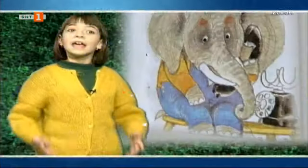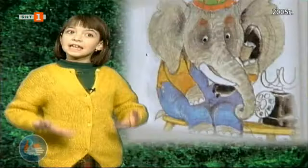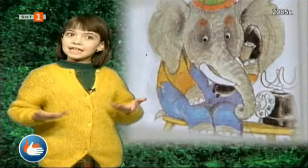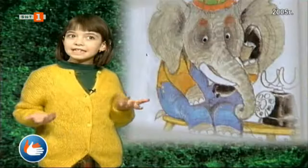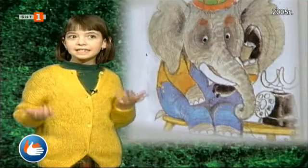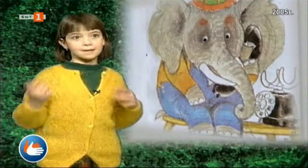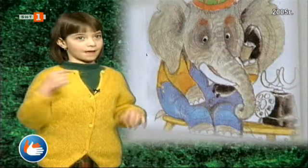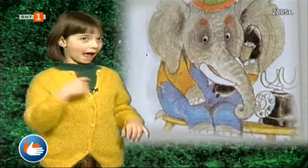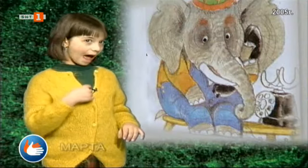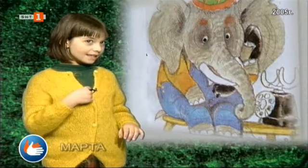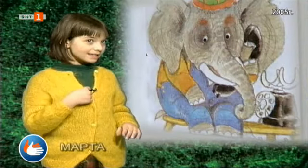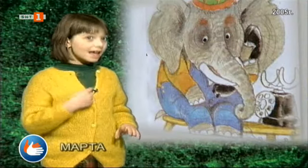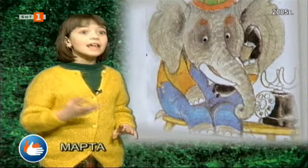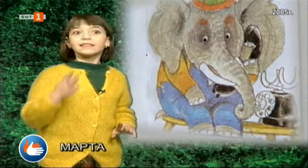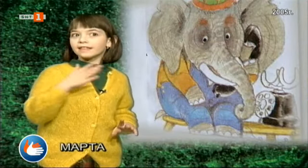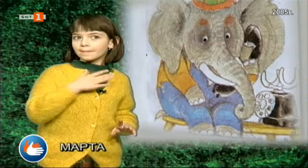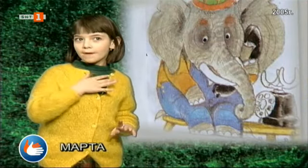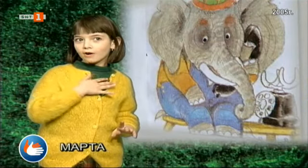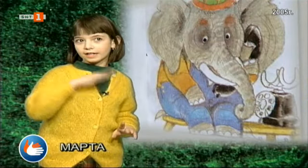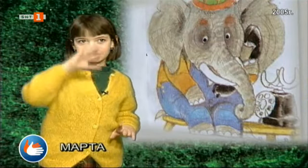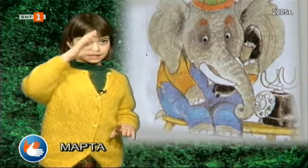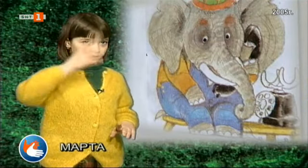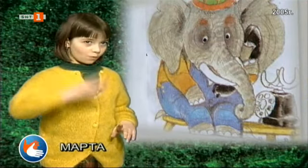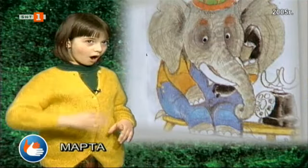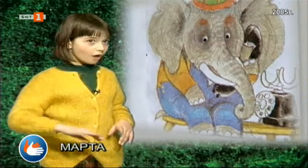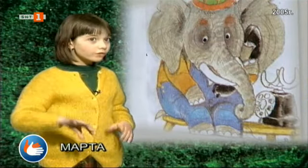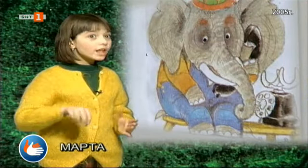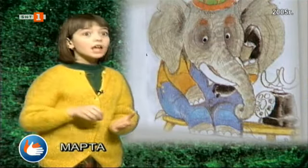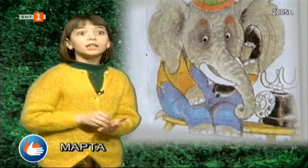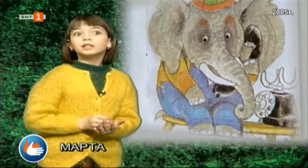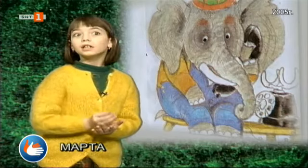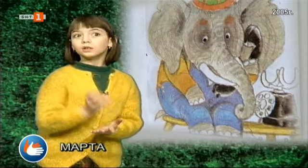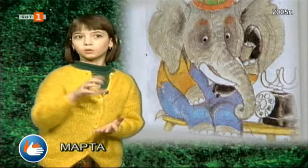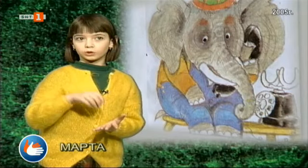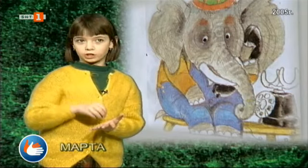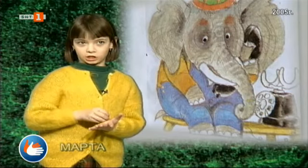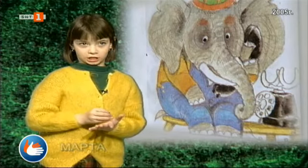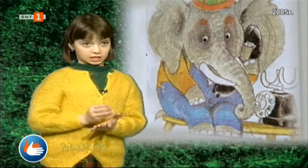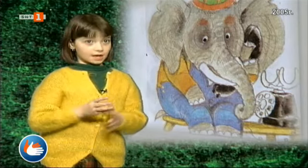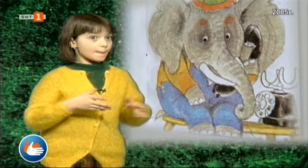Искам аз на моя слон да ушия